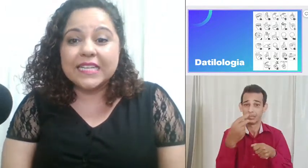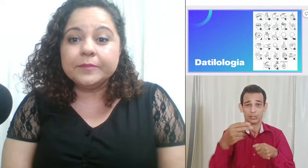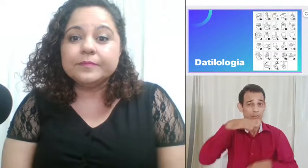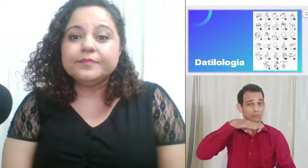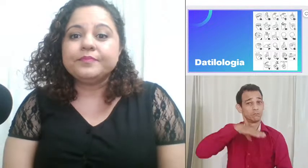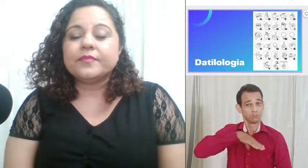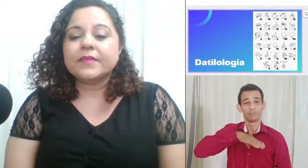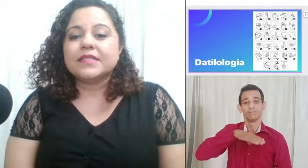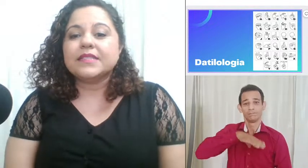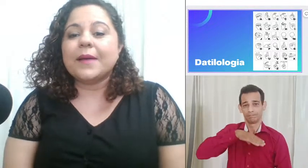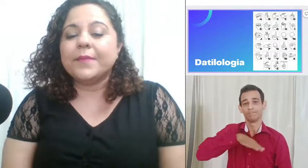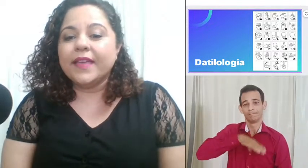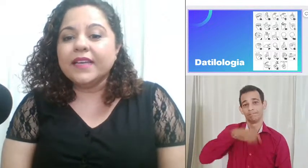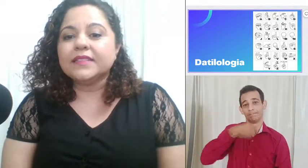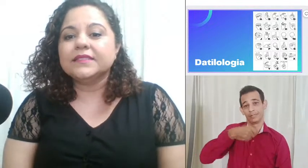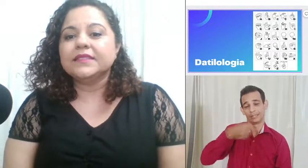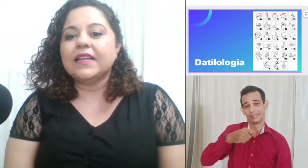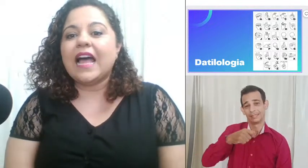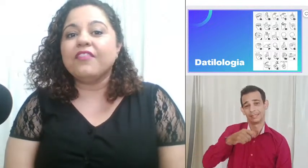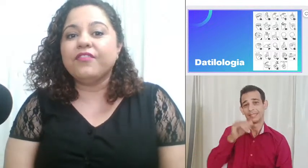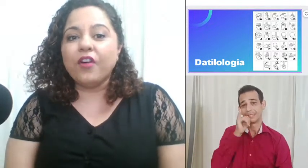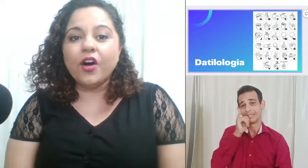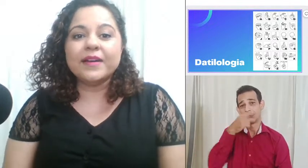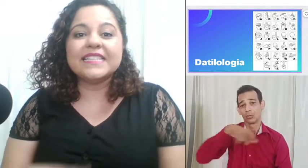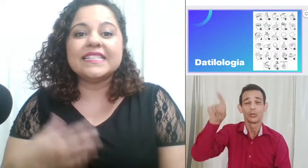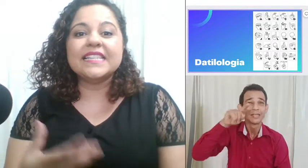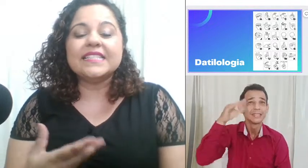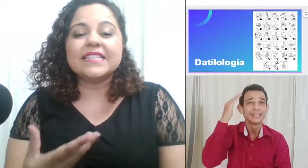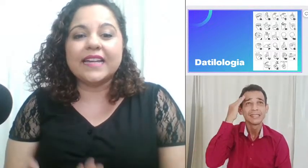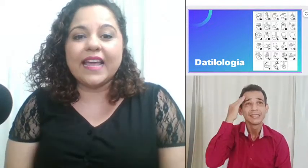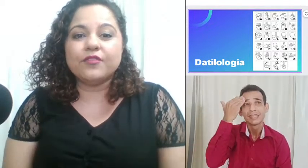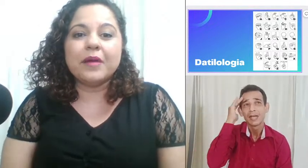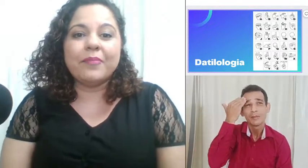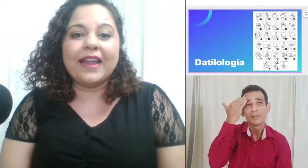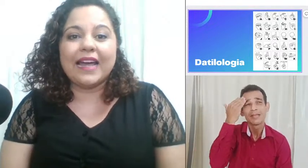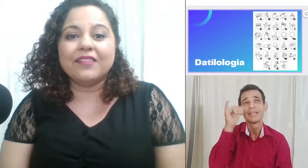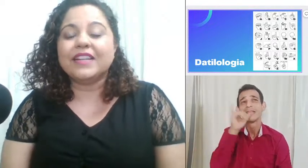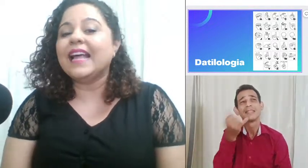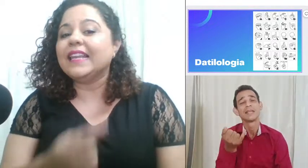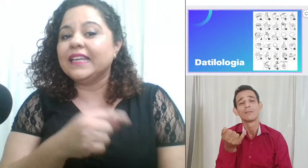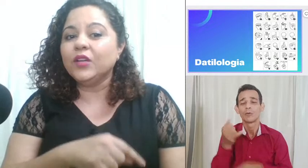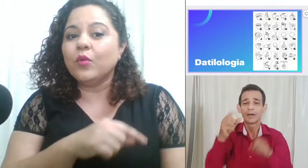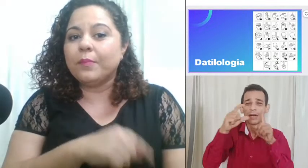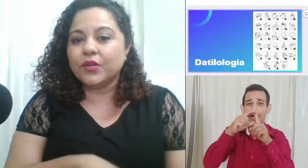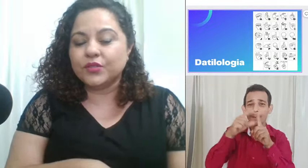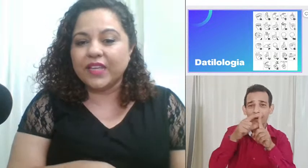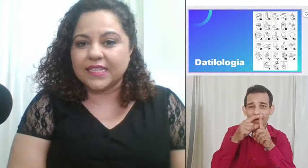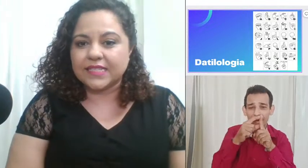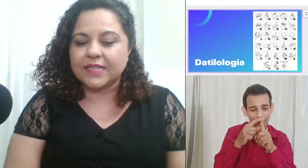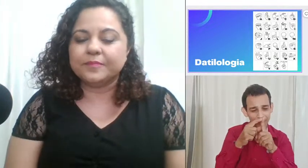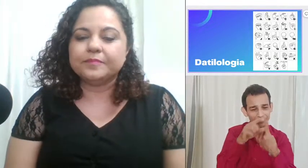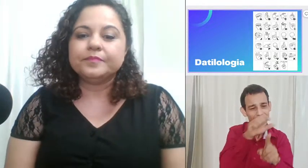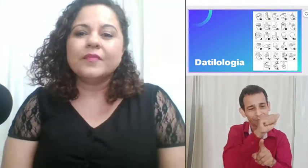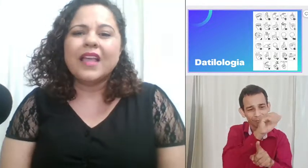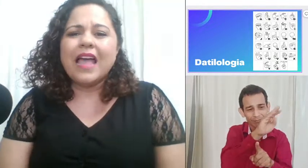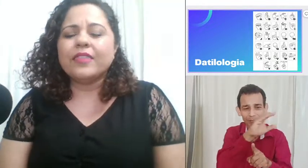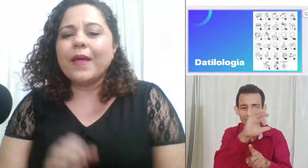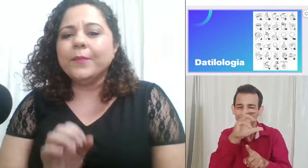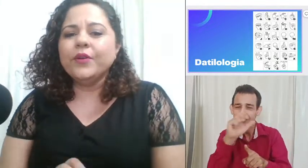saber a forma que se escreve uma palavra na língua portuguesa. Então, é muito